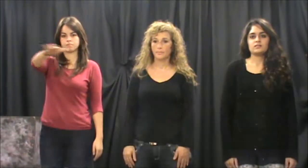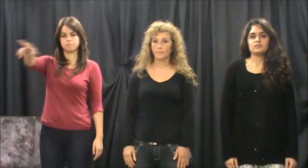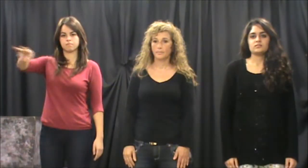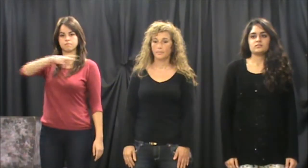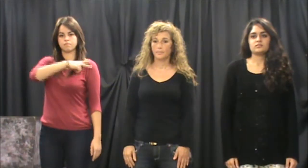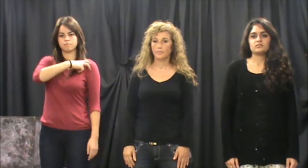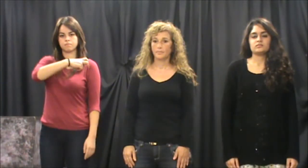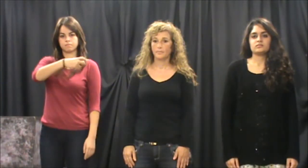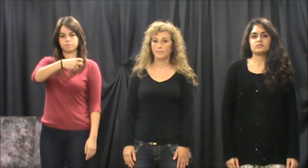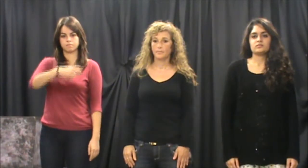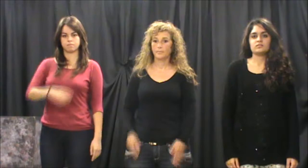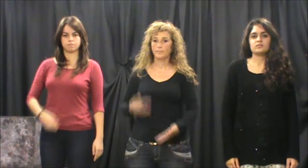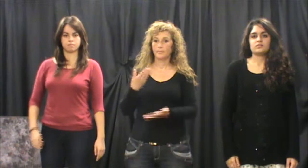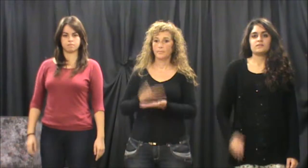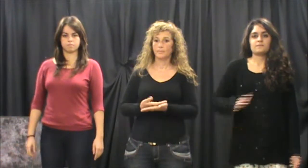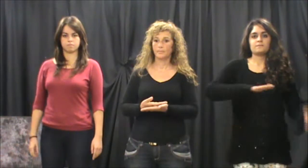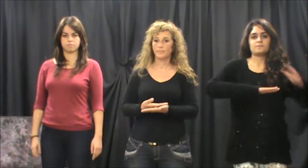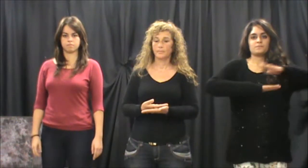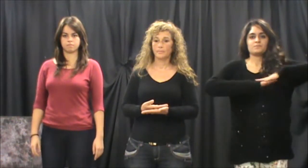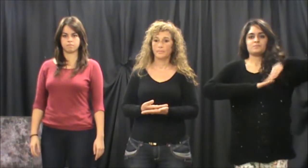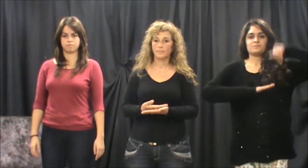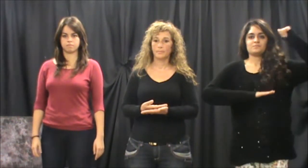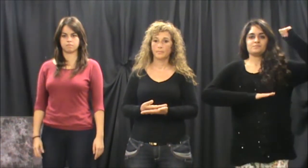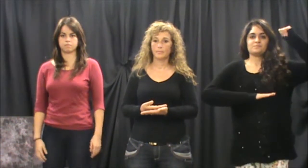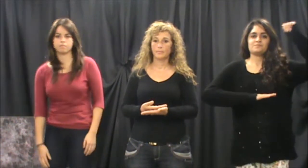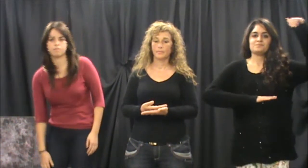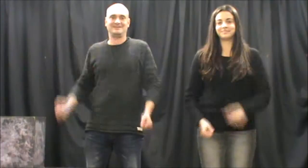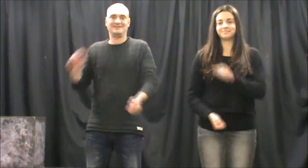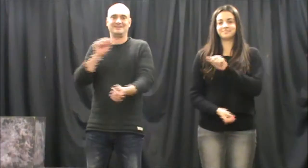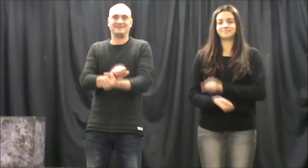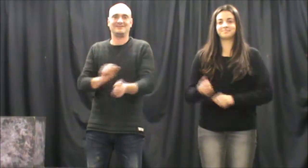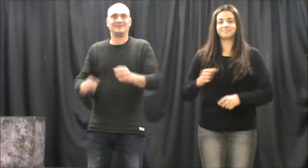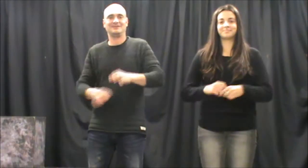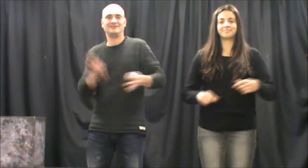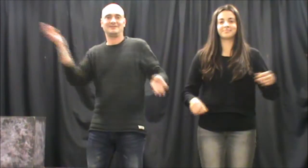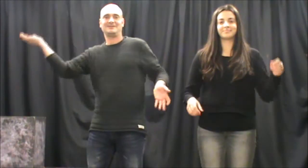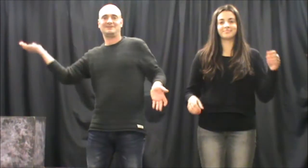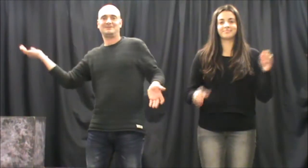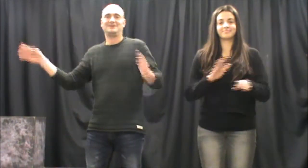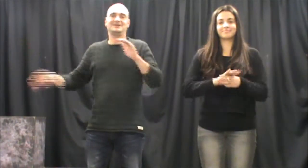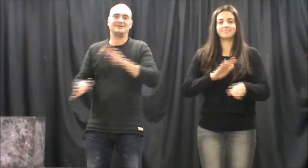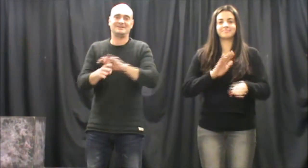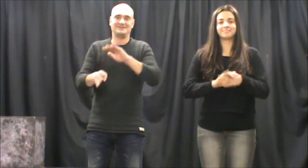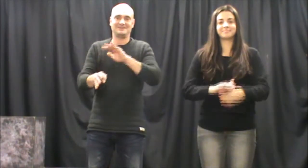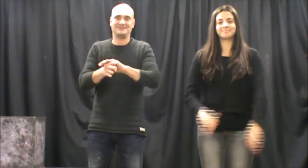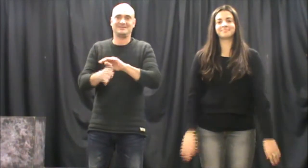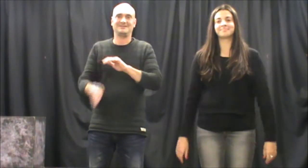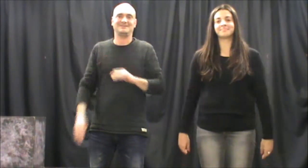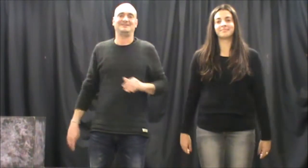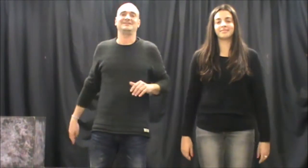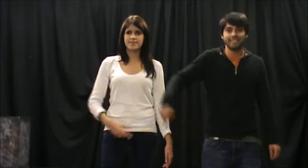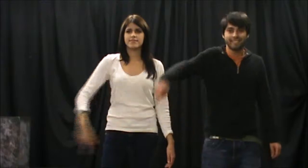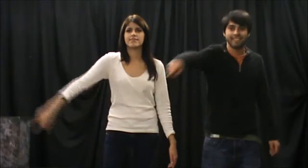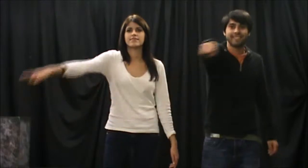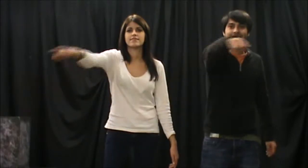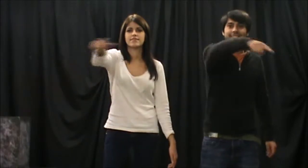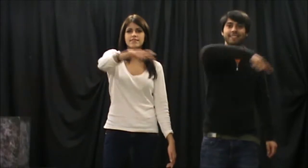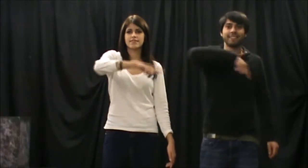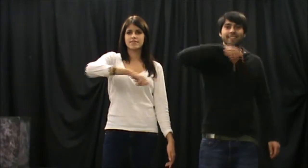negre a gibraltar. va bullint l'esperança que tremuli el nostre